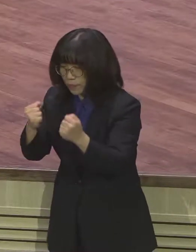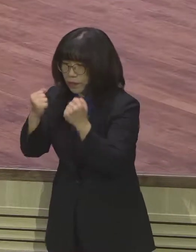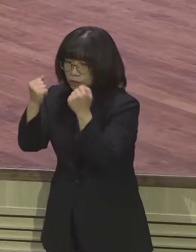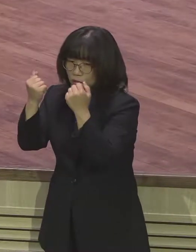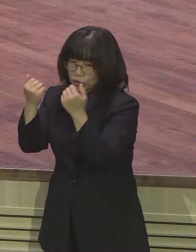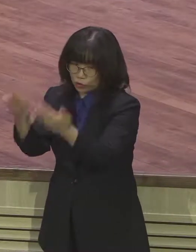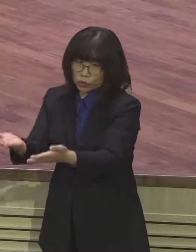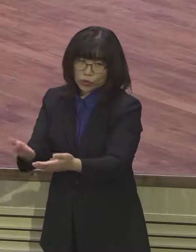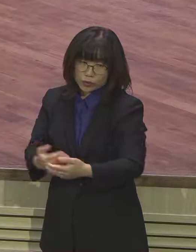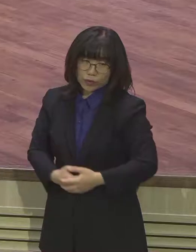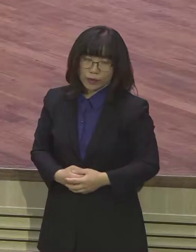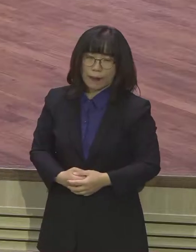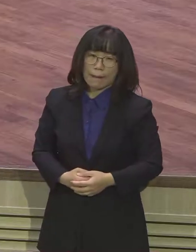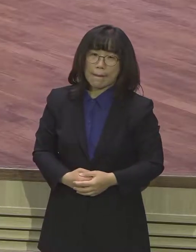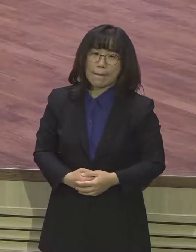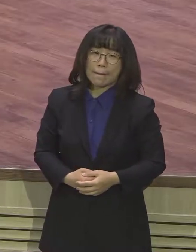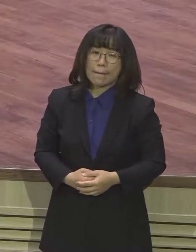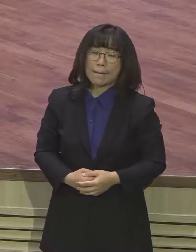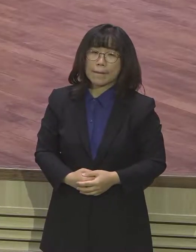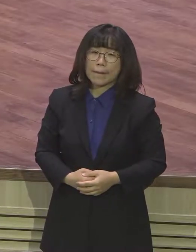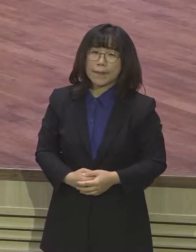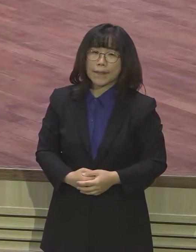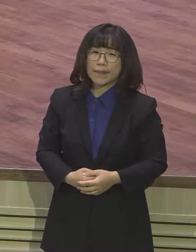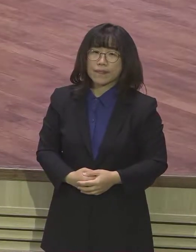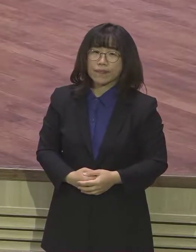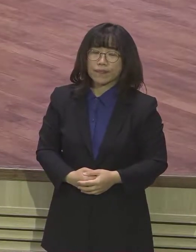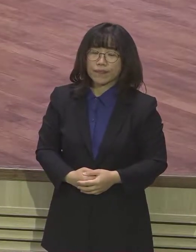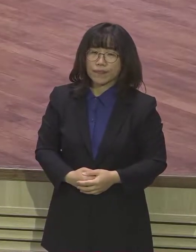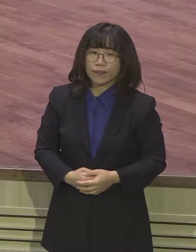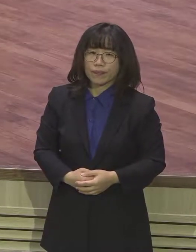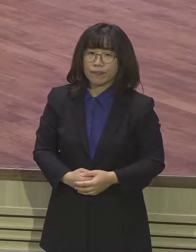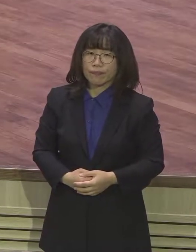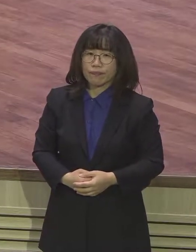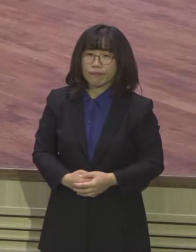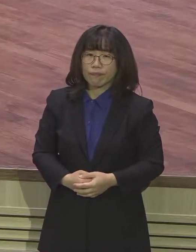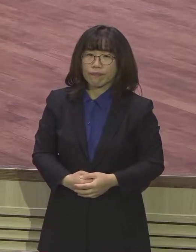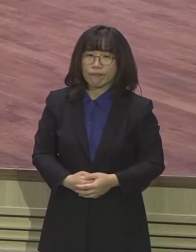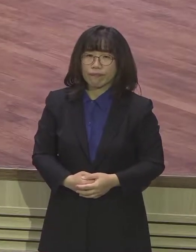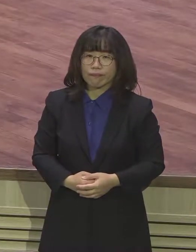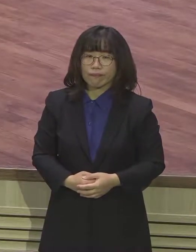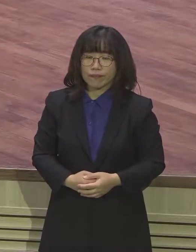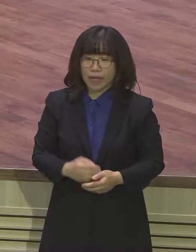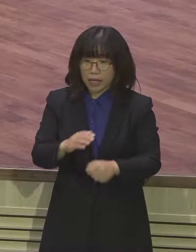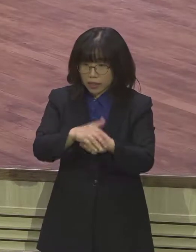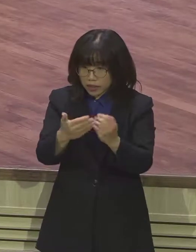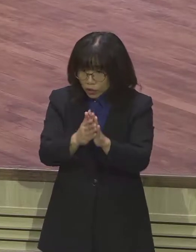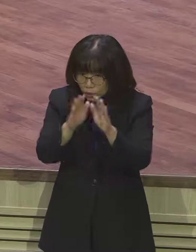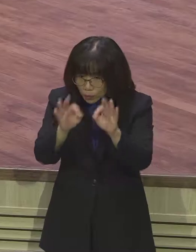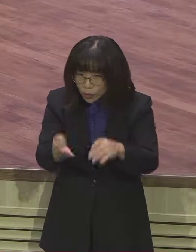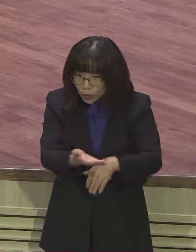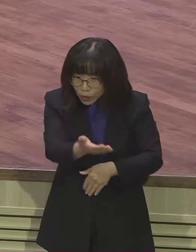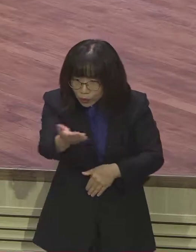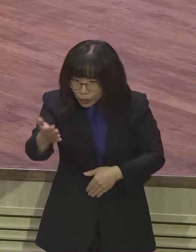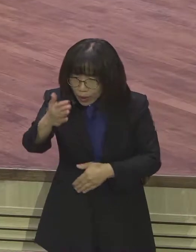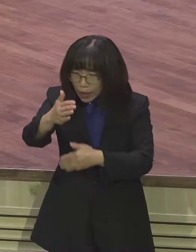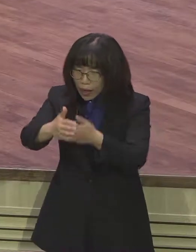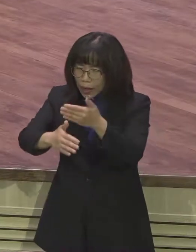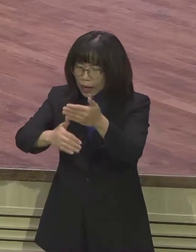있습니다 용서해 주셨습니다 이처럼 유일하게 성계에 보면 하나님의 뜻을 돌이키는 길이 바로 해계인